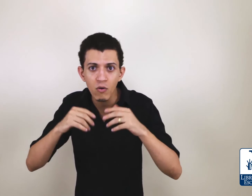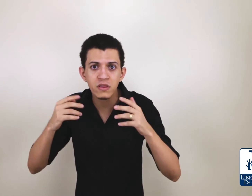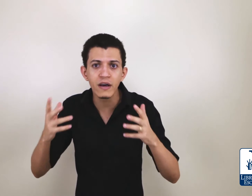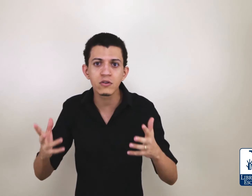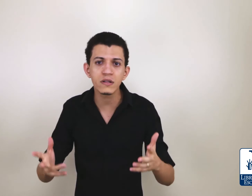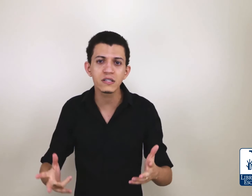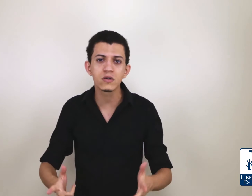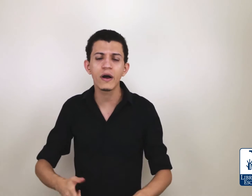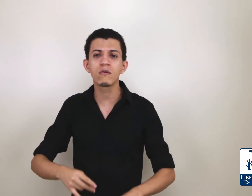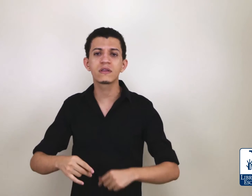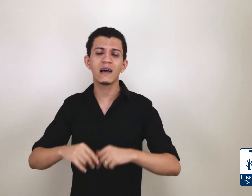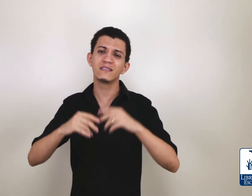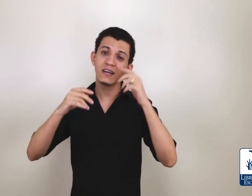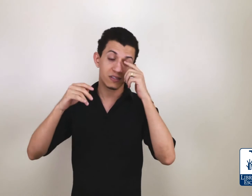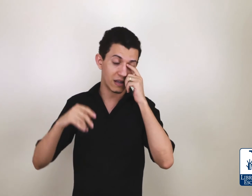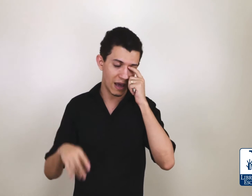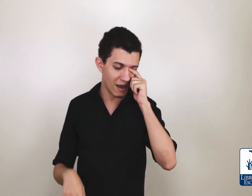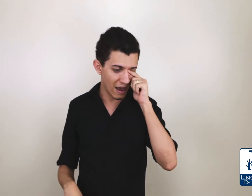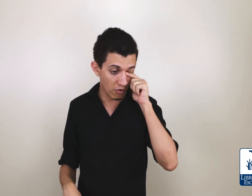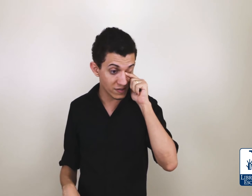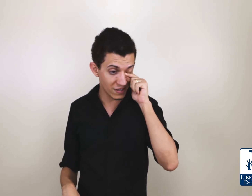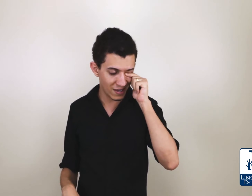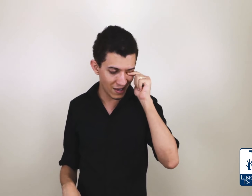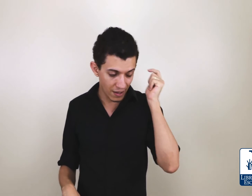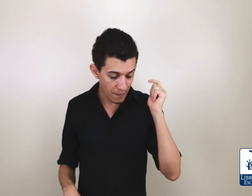contando toda a história. Gente, é algo assim que...